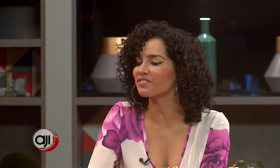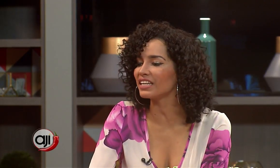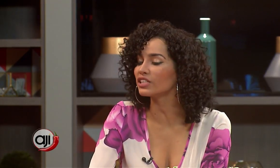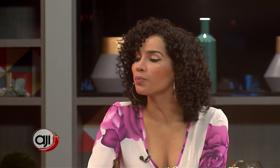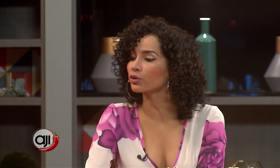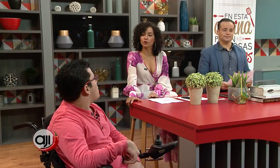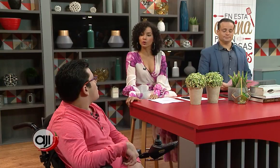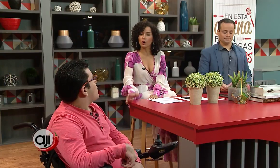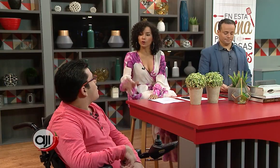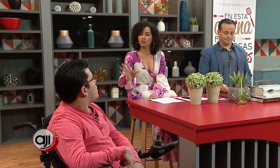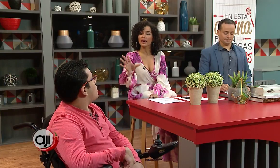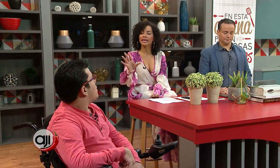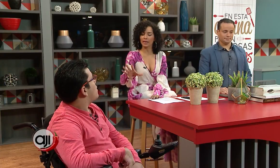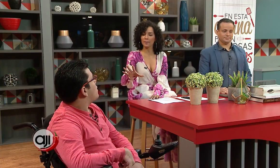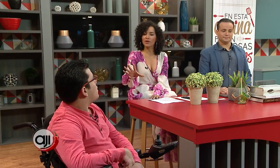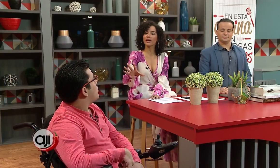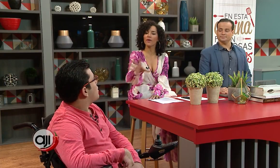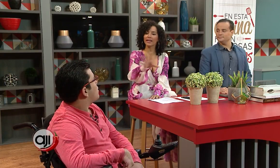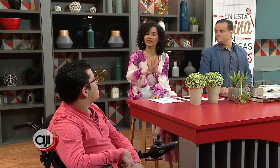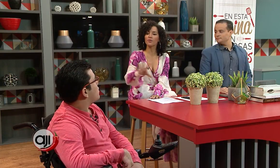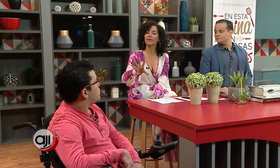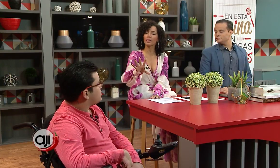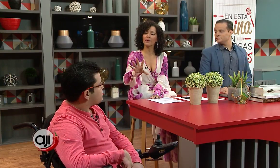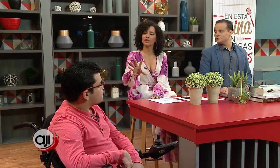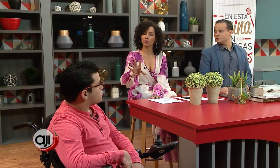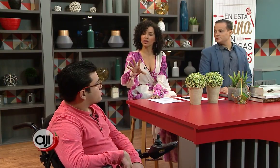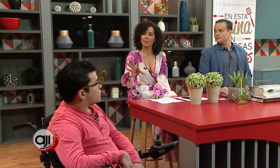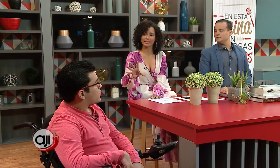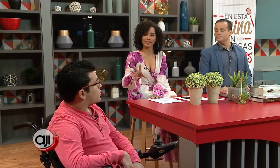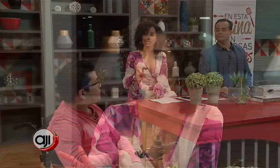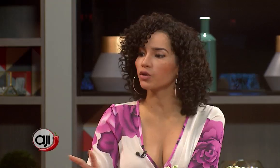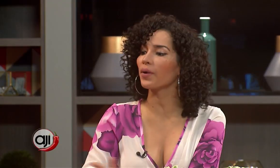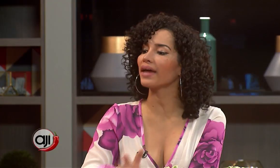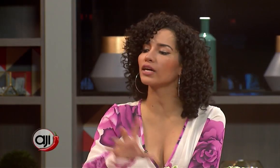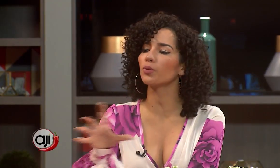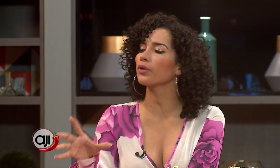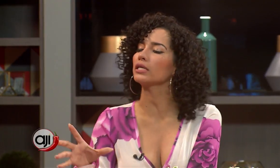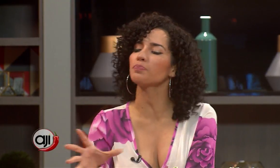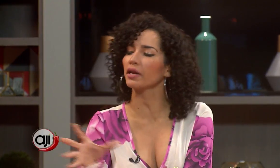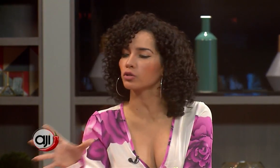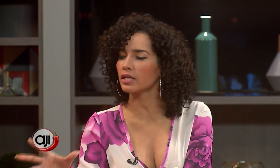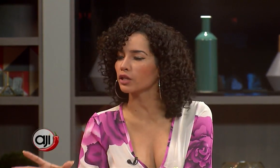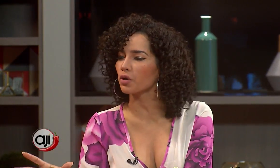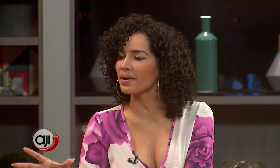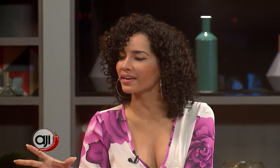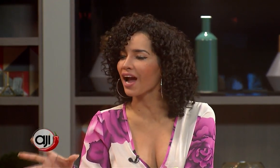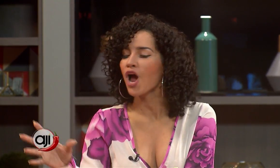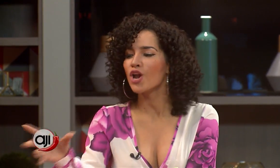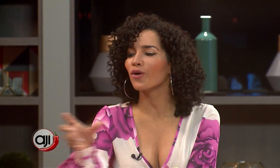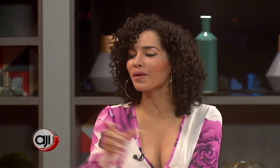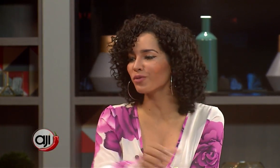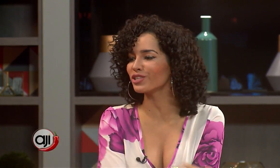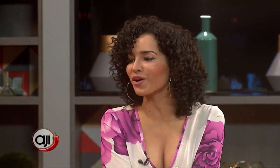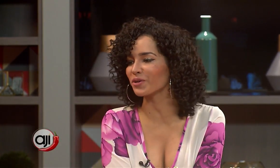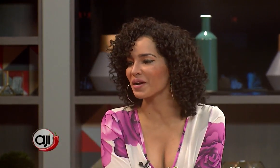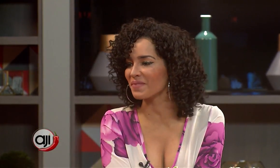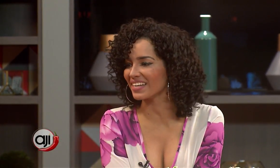Te felicito por todos tus logros y espero que ahora en esta nueva etapa de tu vida, perteneciendo a este grupo de expertos en Latinoamérica, logres muchas cosas más.